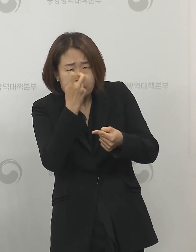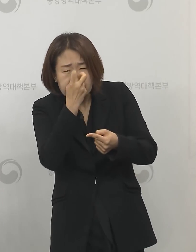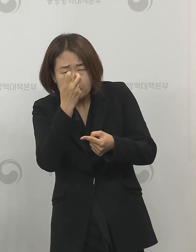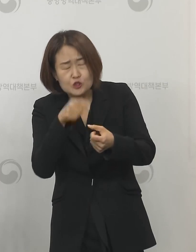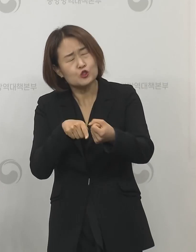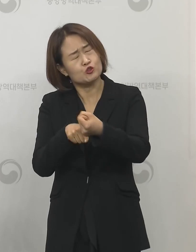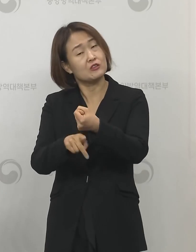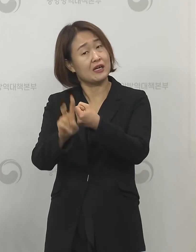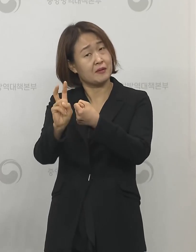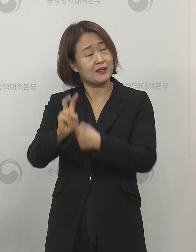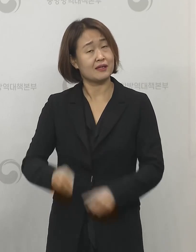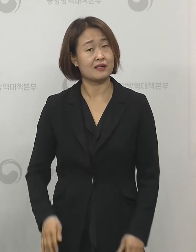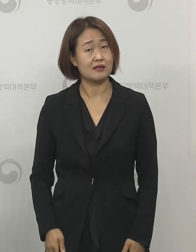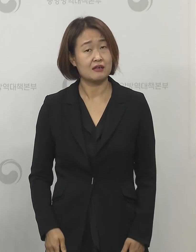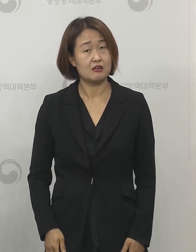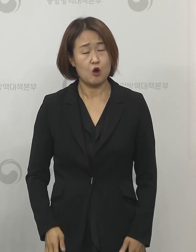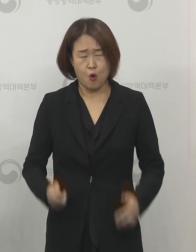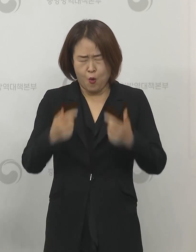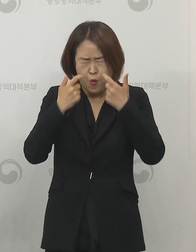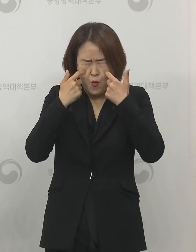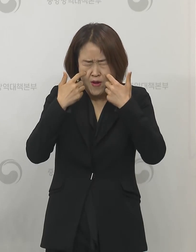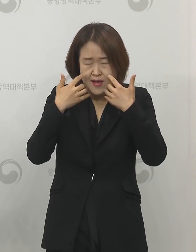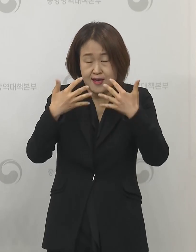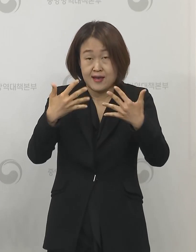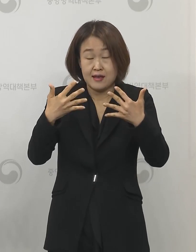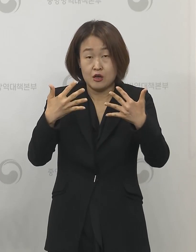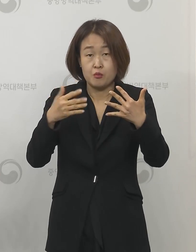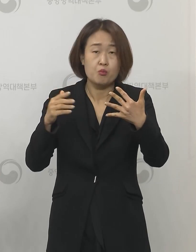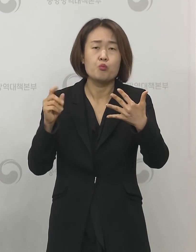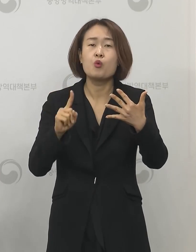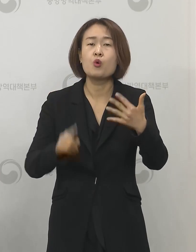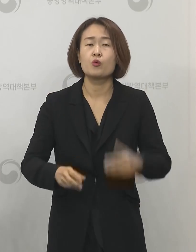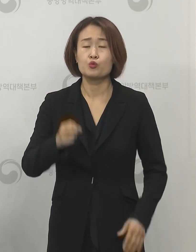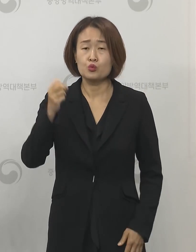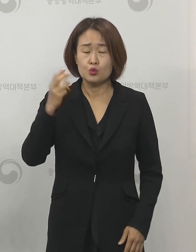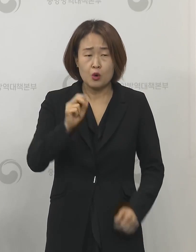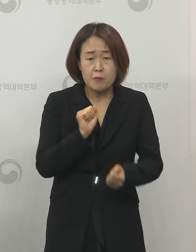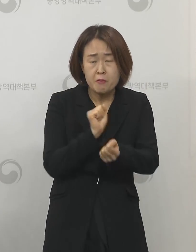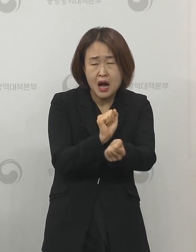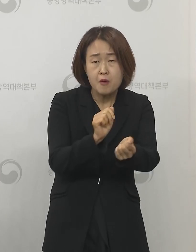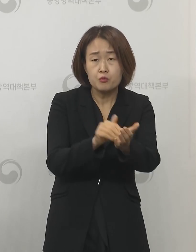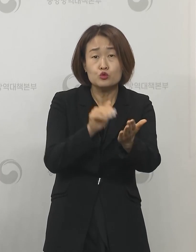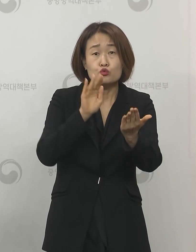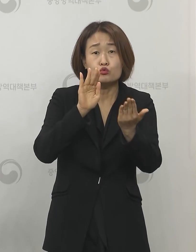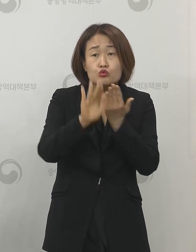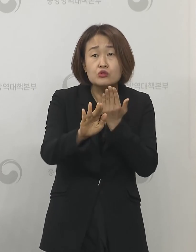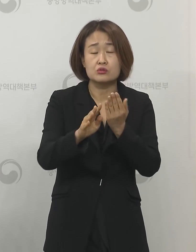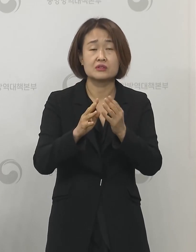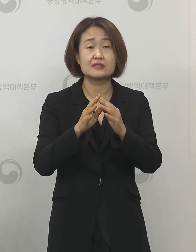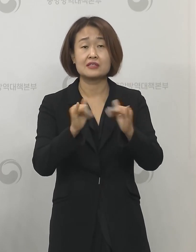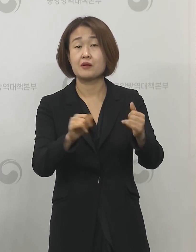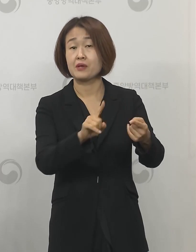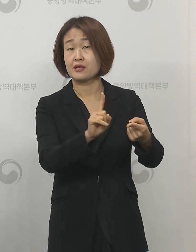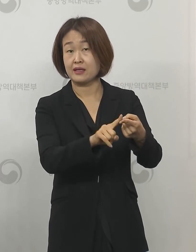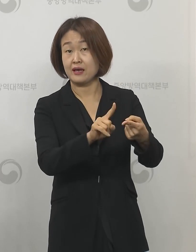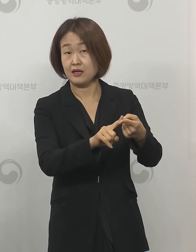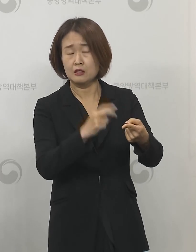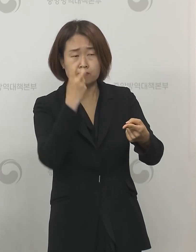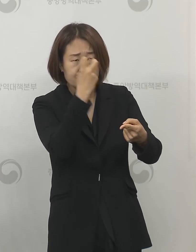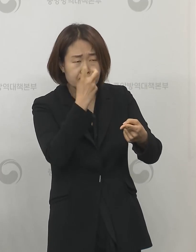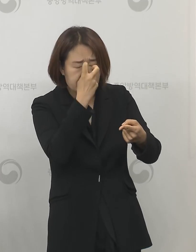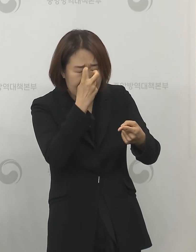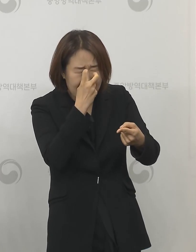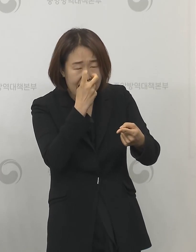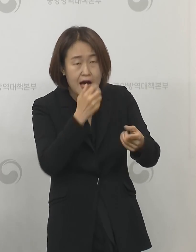추정은 하고 있고요 정확한 것은 재양성된 이후에 노출자들에 대한 모니터링이